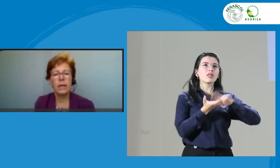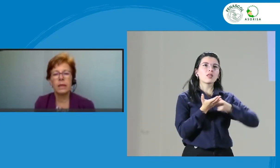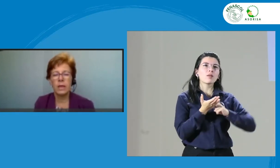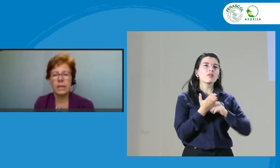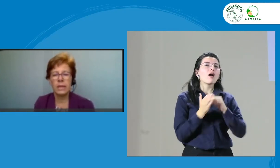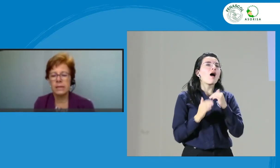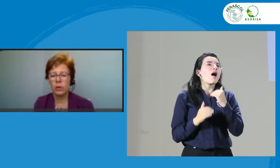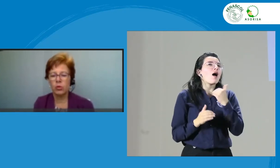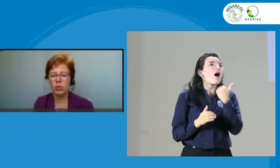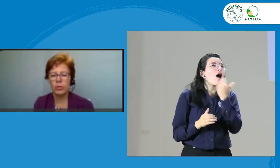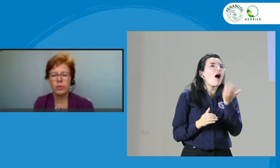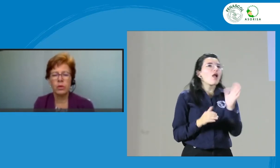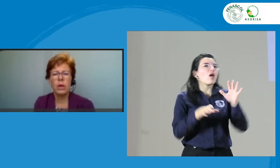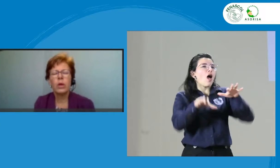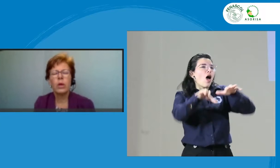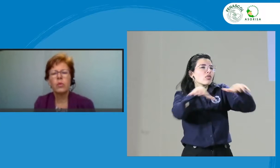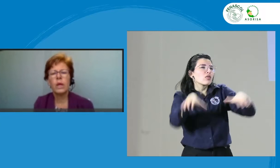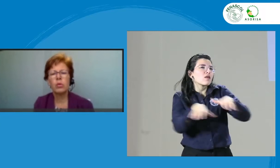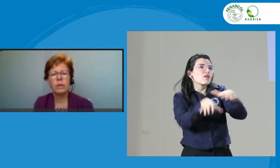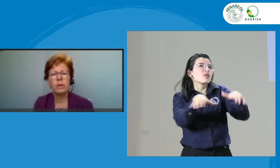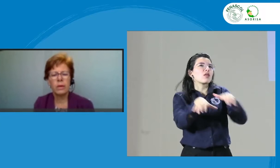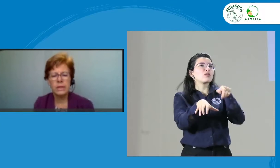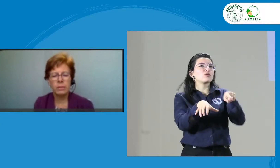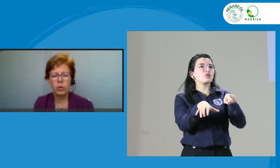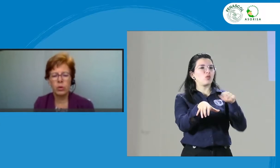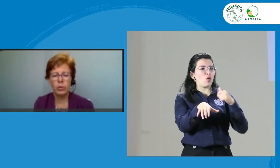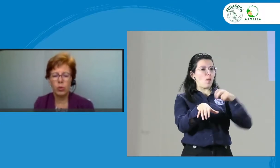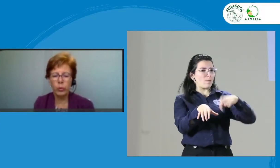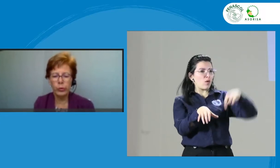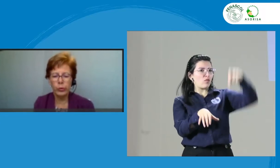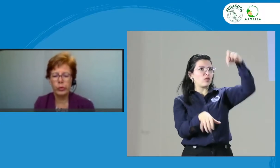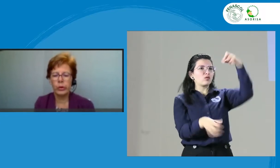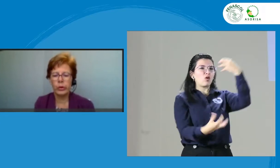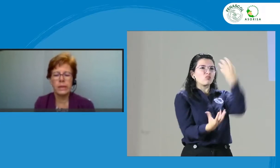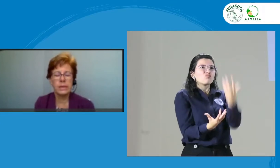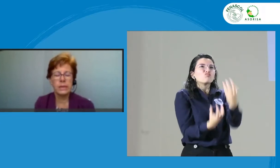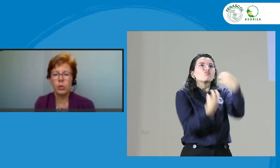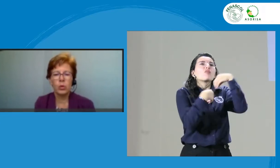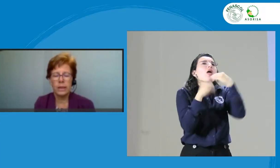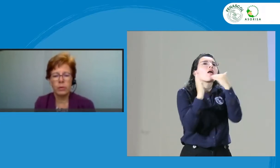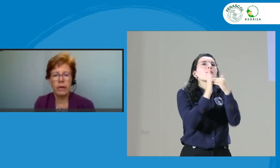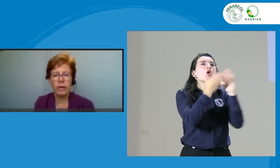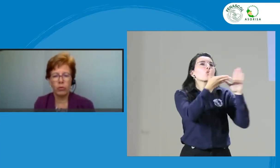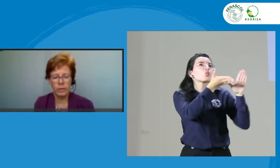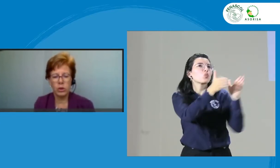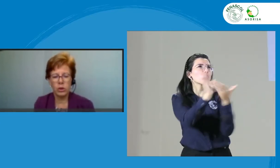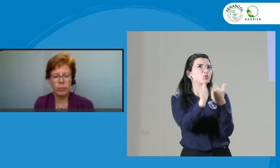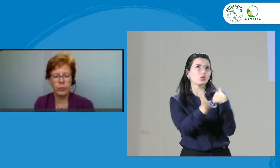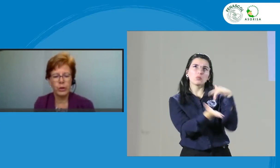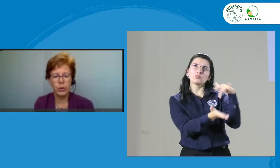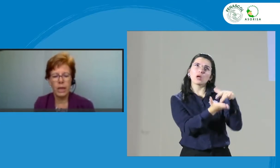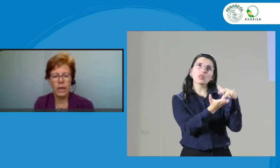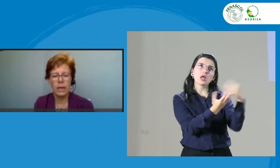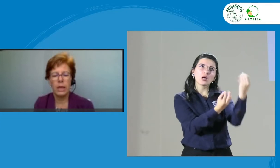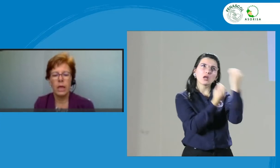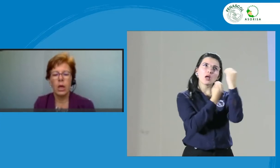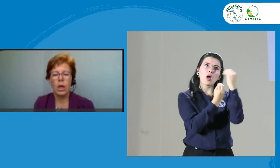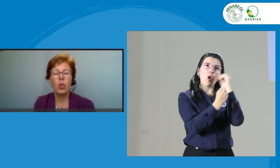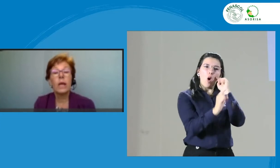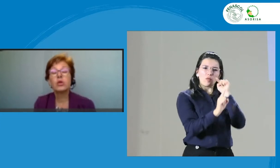actividades de desarrollo profesional? ¿Cuándo fue la última vez que me tomé un curso, que hice alguna actividad de formación profesional? ¿Cuáles son